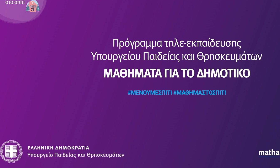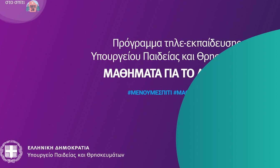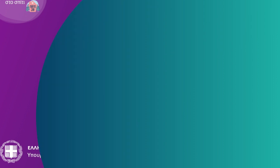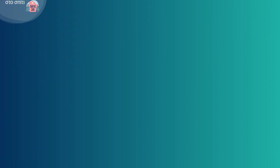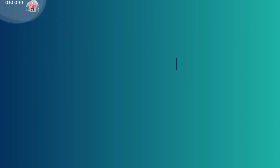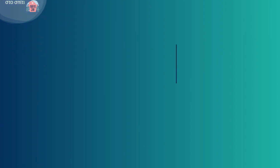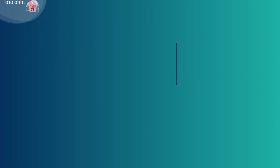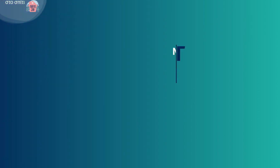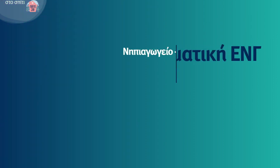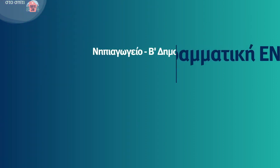Υπότιτλοι AUTHORWAVE